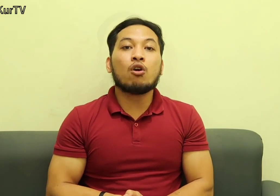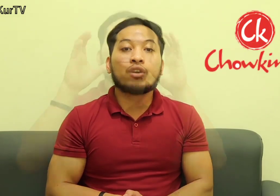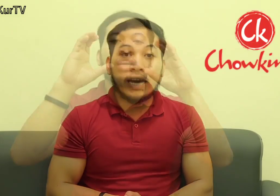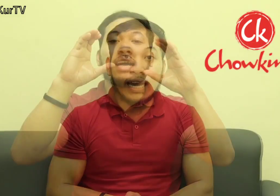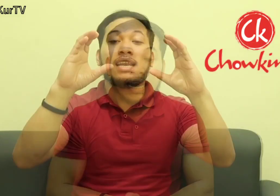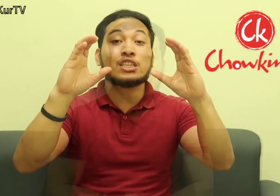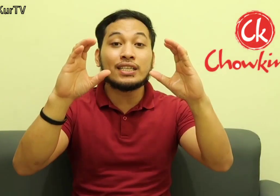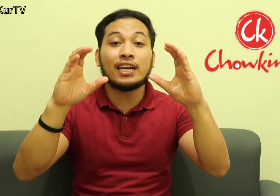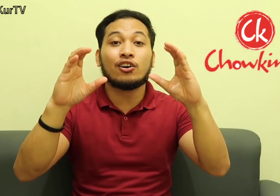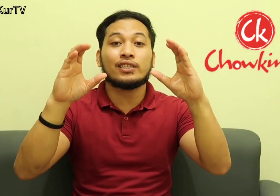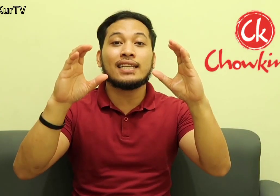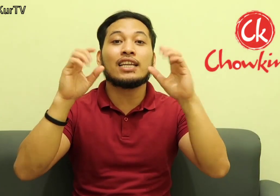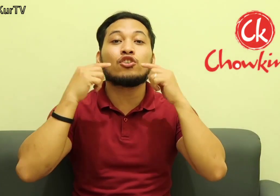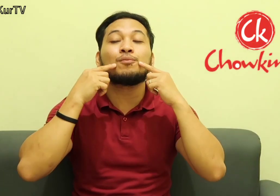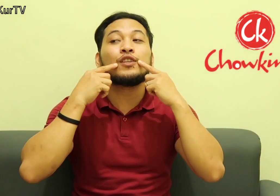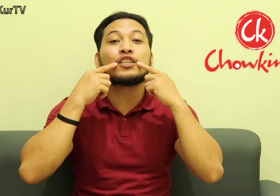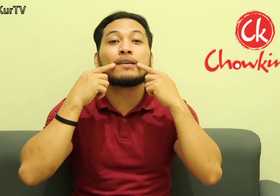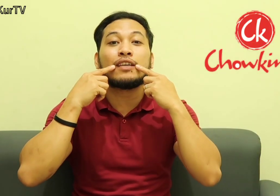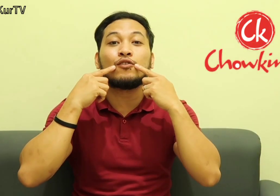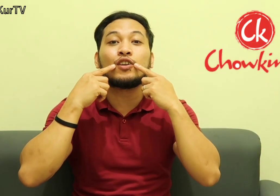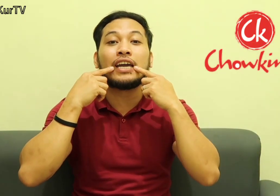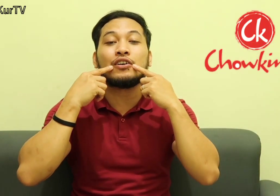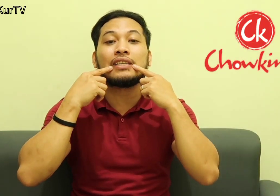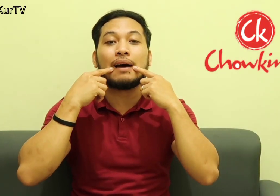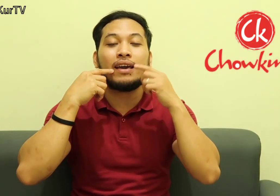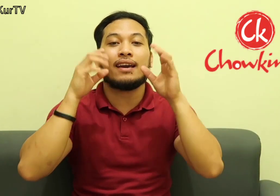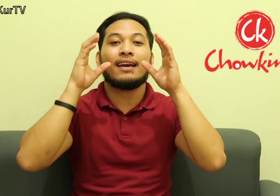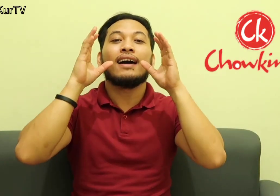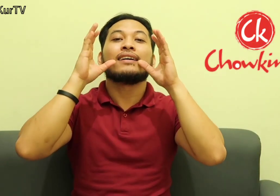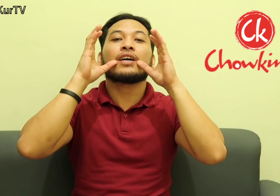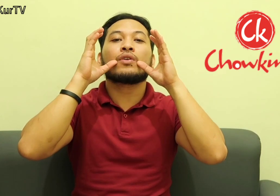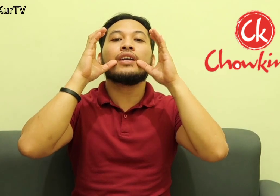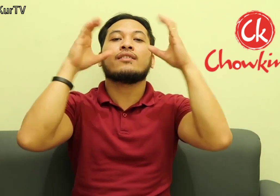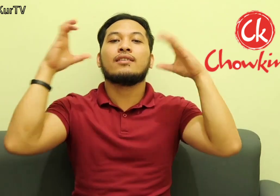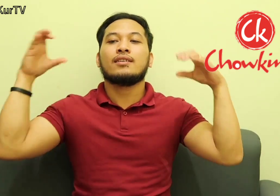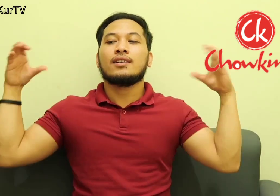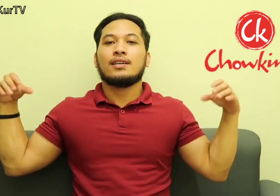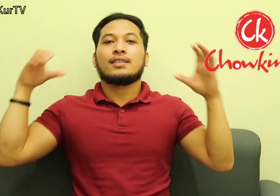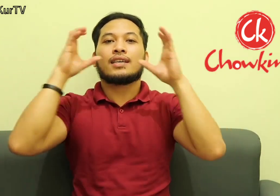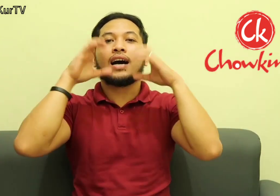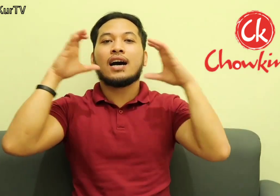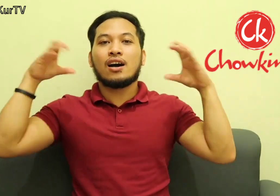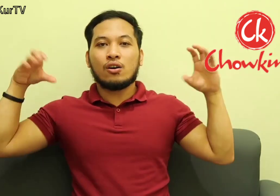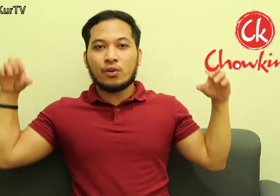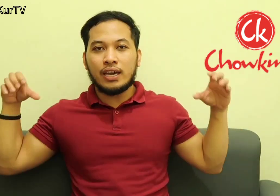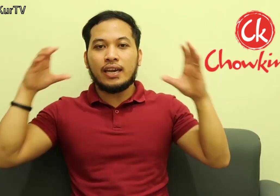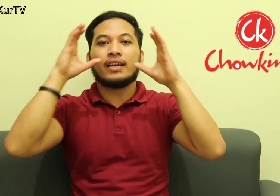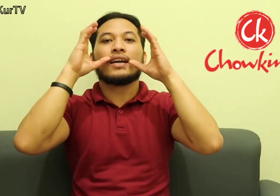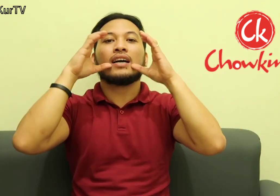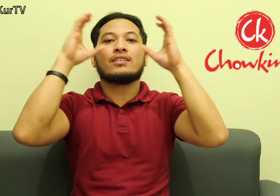Chowking Naka-letter C kayo Then, ganito niyo po dito sa baydulo ng inyong labi Chowking Chowking Ayan